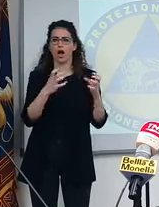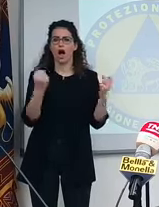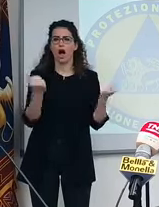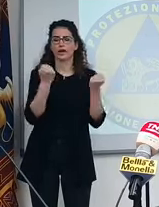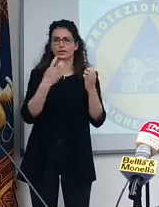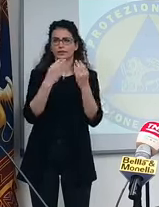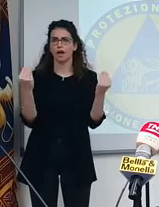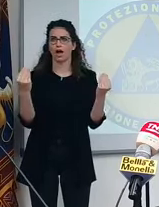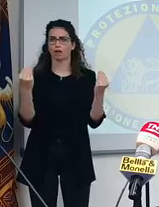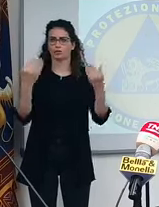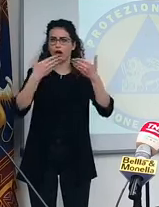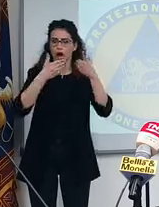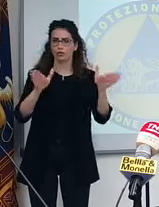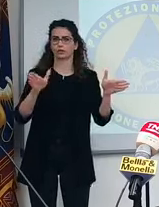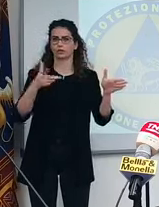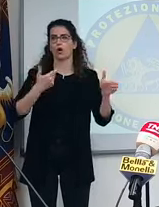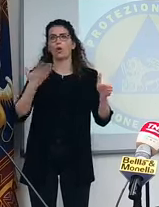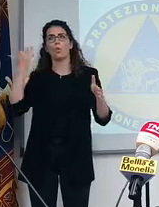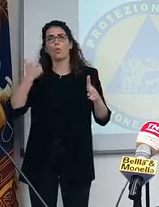non stiamo uscendo dal lockdown.